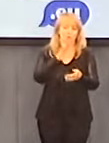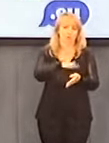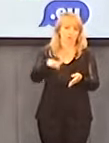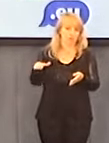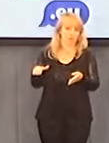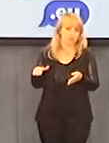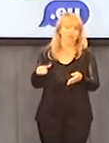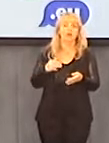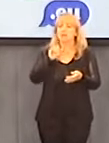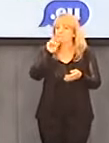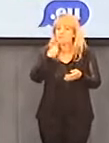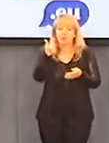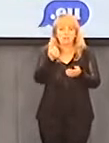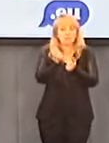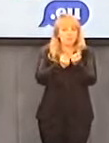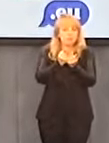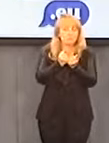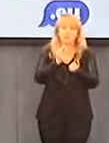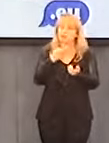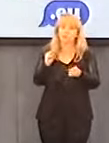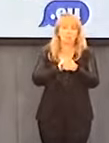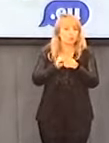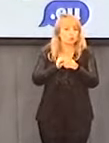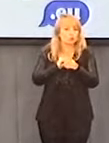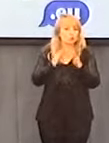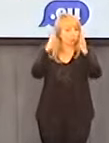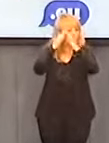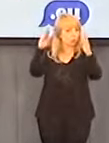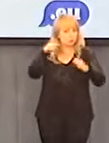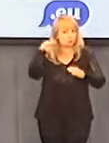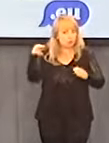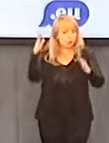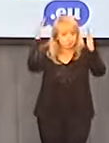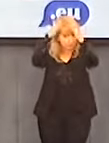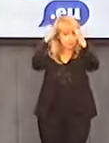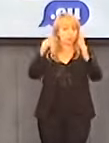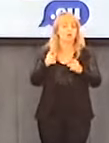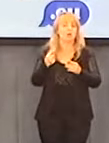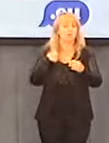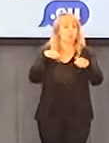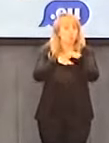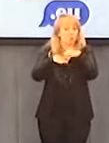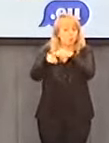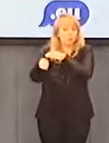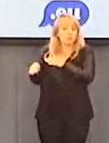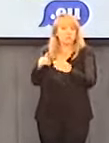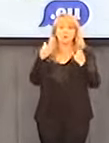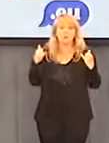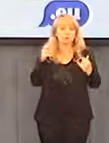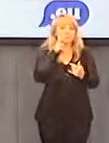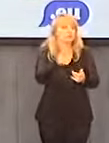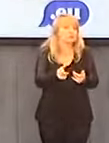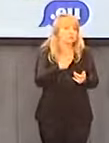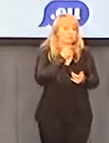taki dokument jeden nie oczyści episkopatu, nie oczyści biskupów, którzy ukrywali latami przestępców,